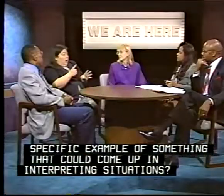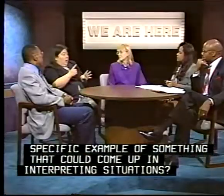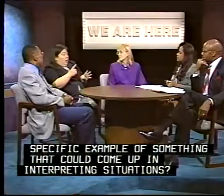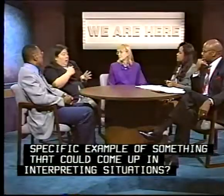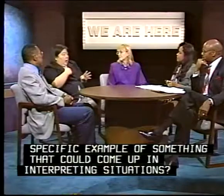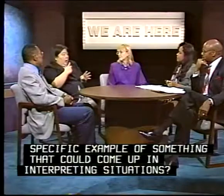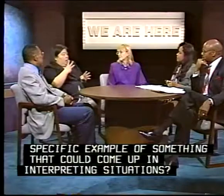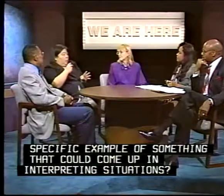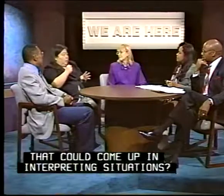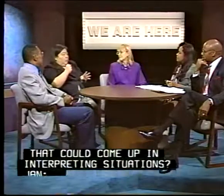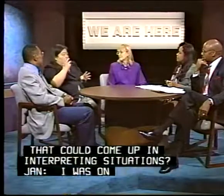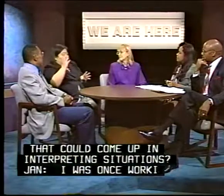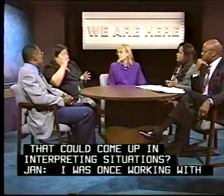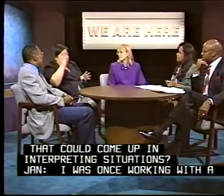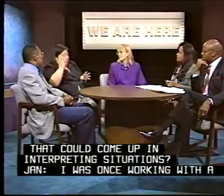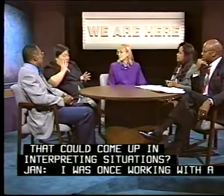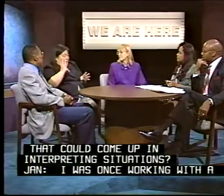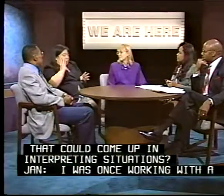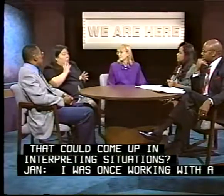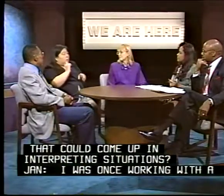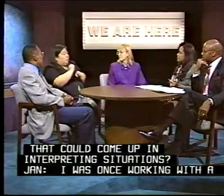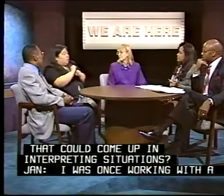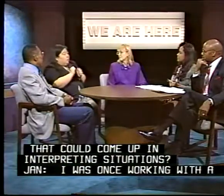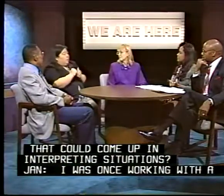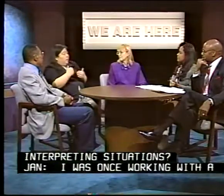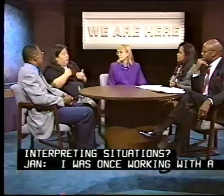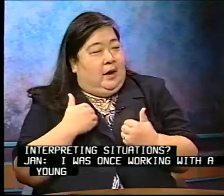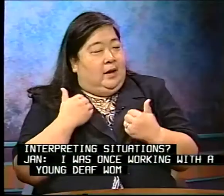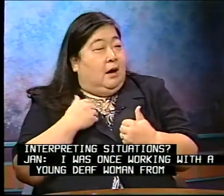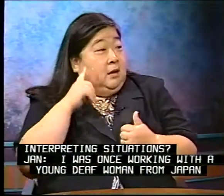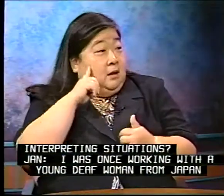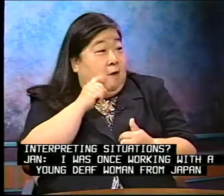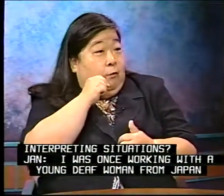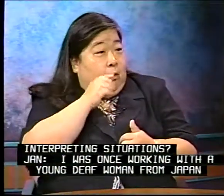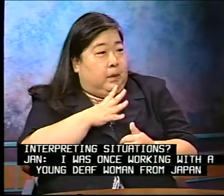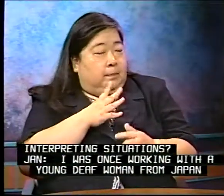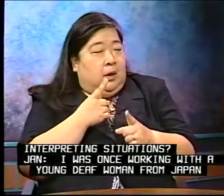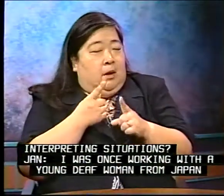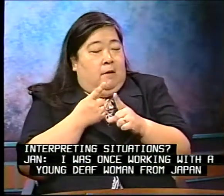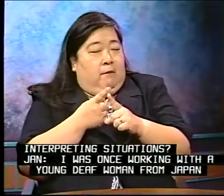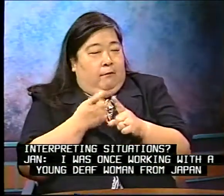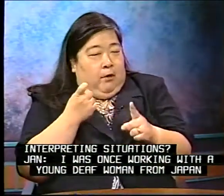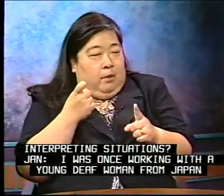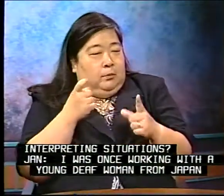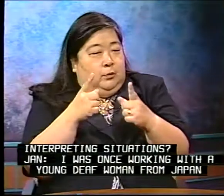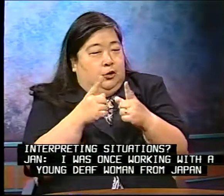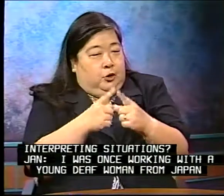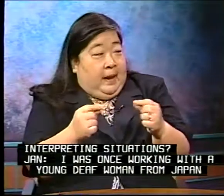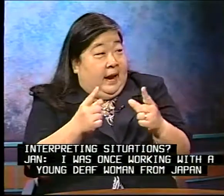I was once working with a young deaf woman from Japan.